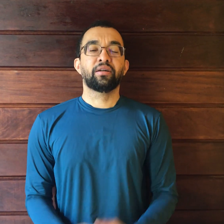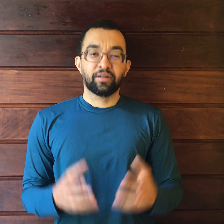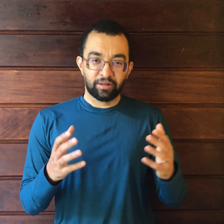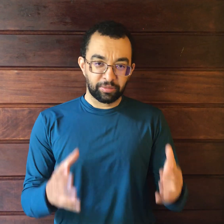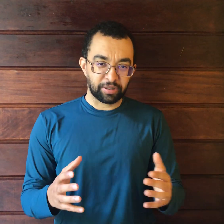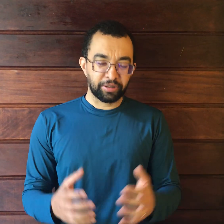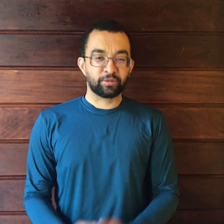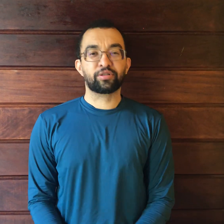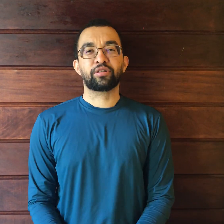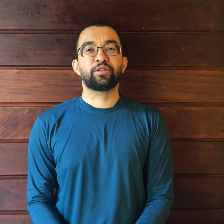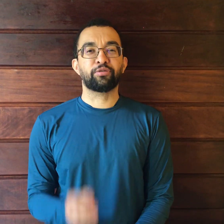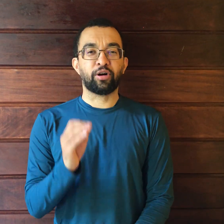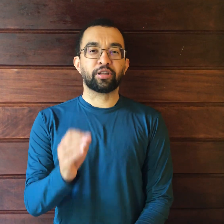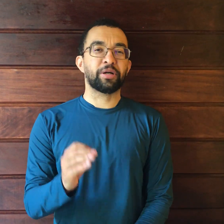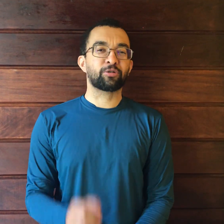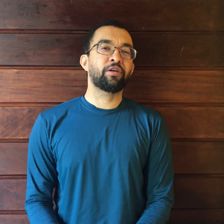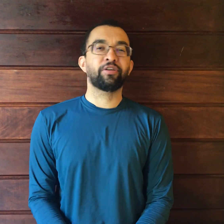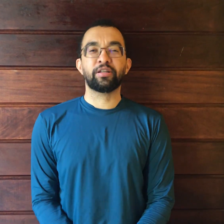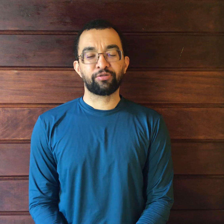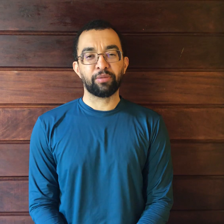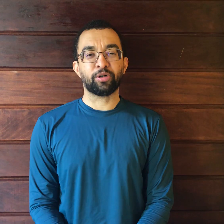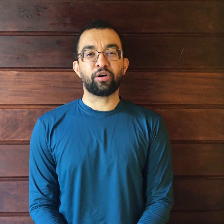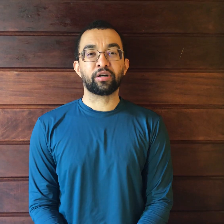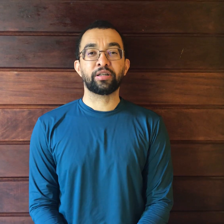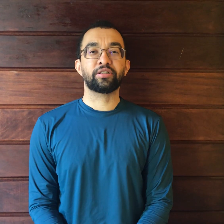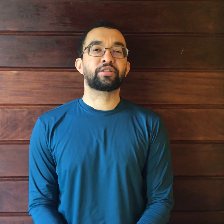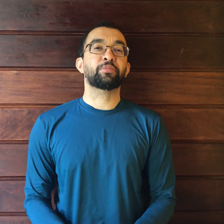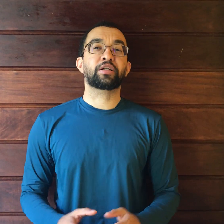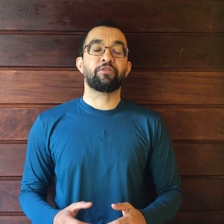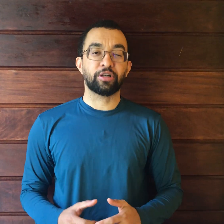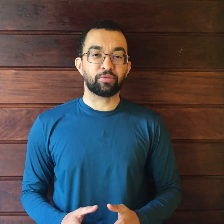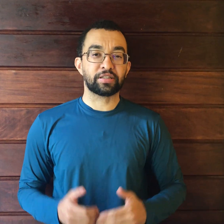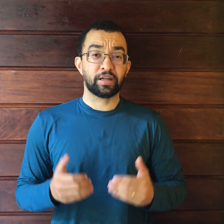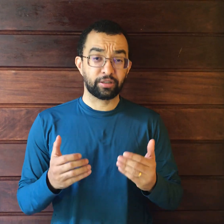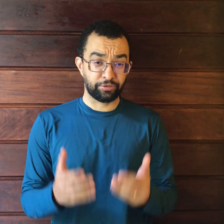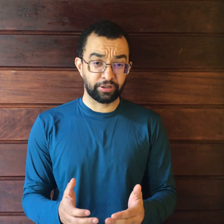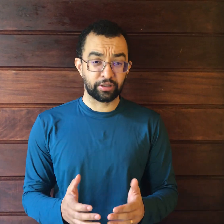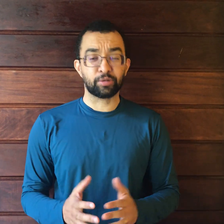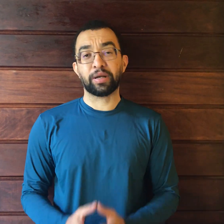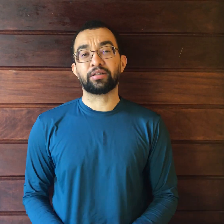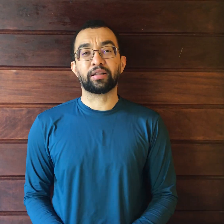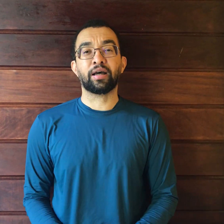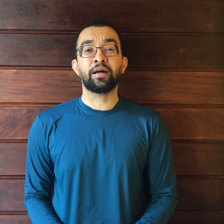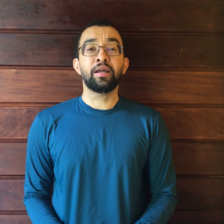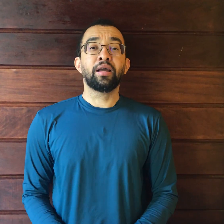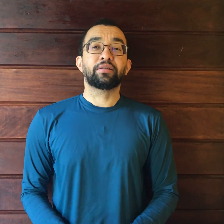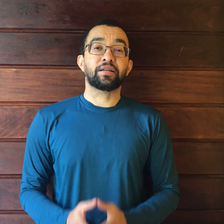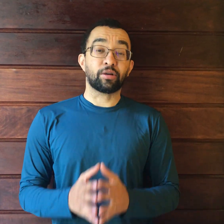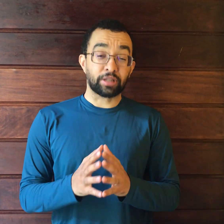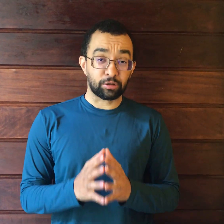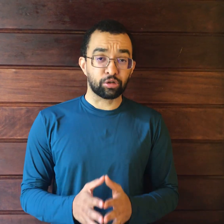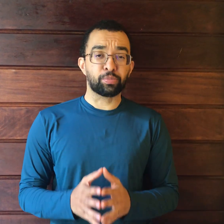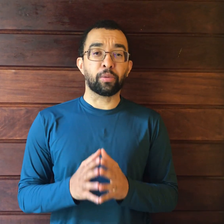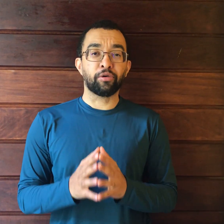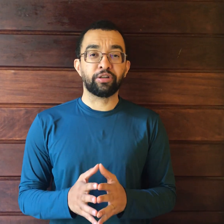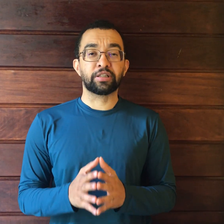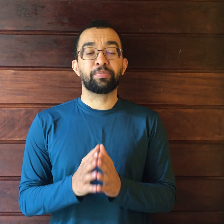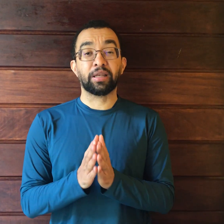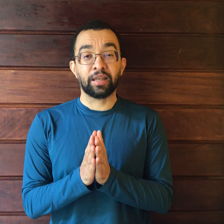Olá, amigos! De volta mais uma vez, Fábio Roque. Estamos gravando uma série de vídeos para tratar das alterações promovidas pela